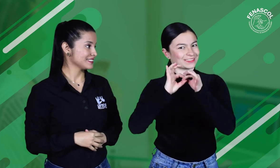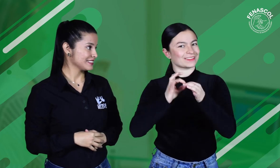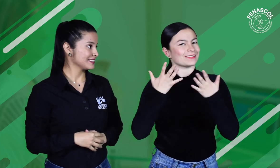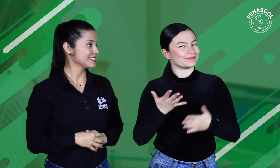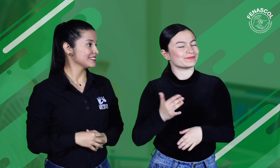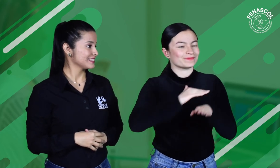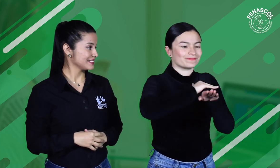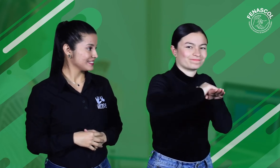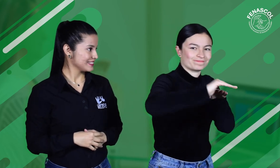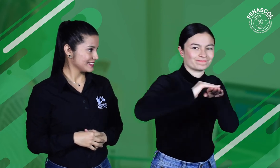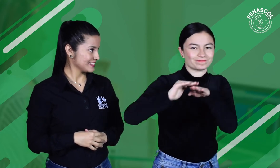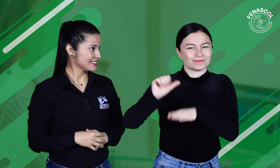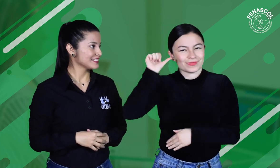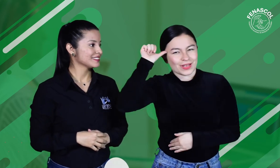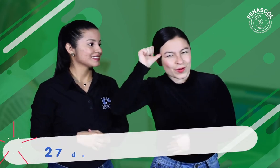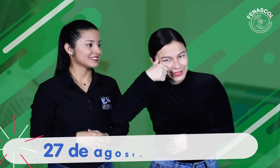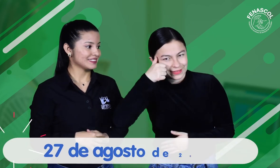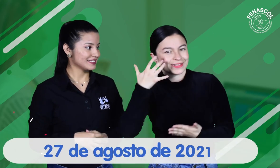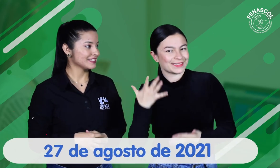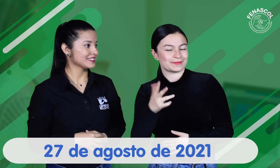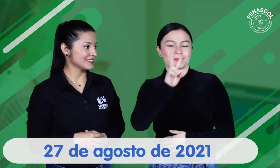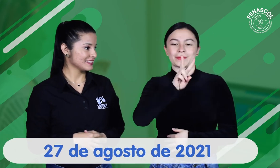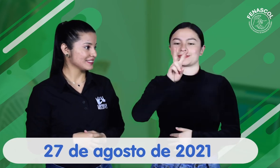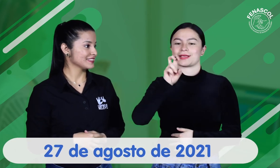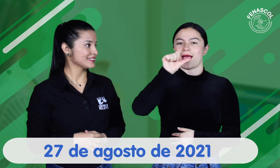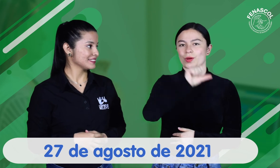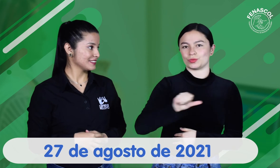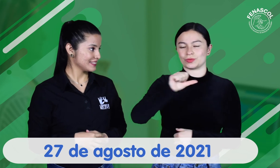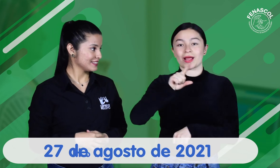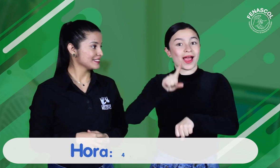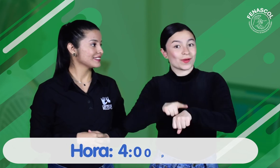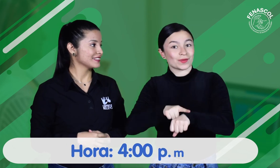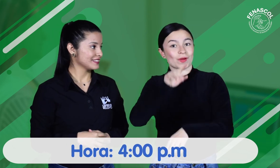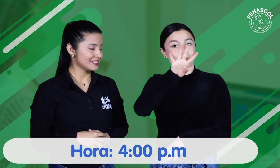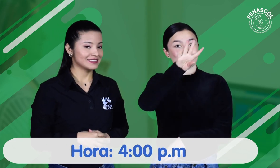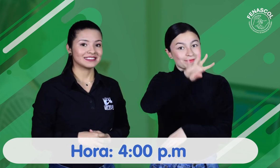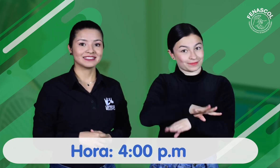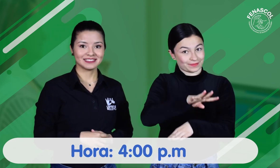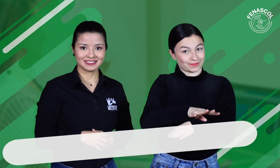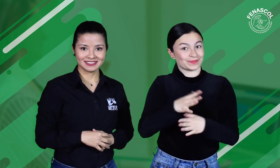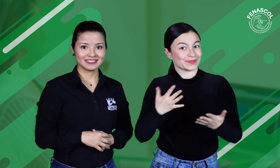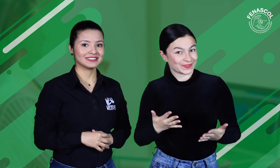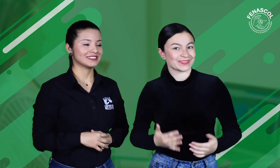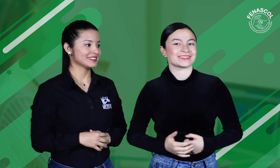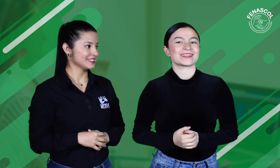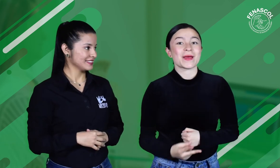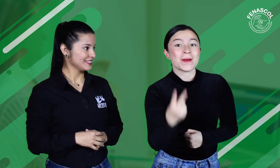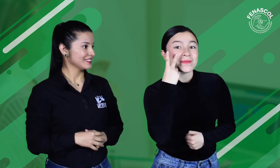cual será transmitido en el Facebook de Fenas Call. Están todos muy invitados. Recuerden, este próximo 27 de agosto a las 4 de la tarde.